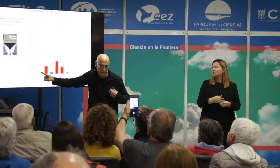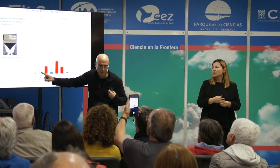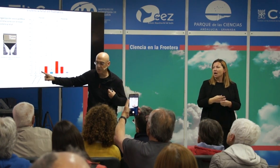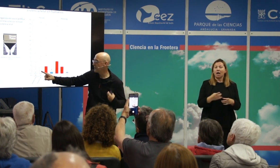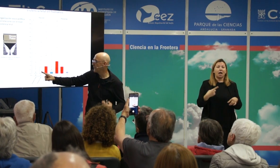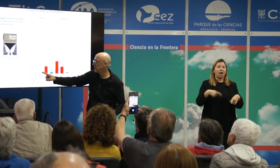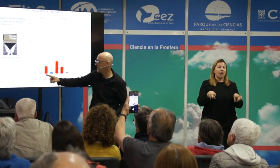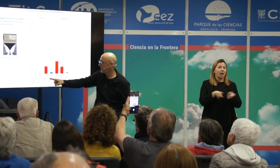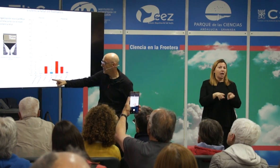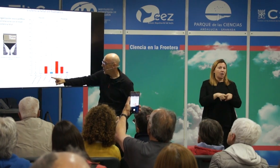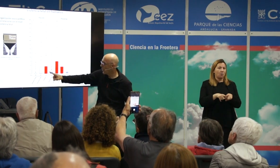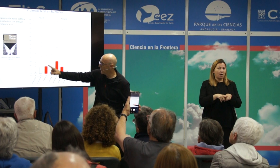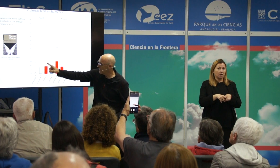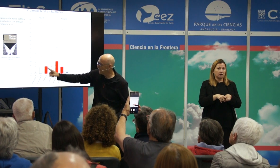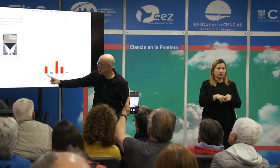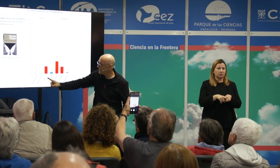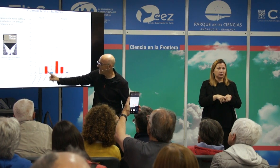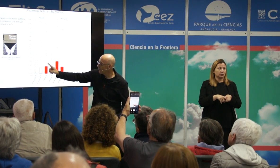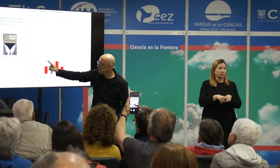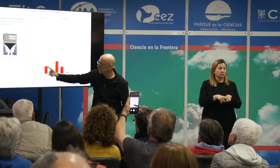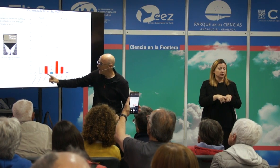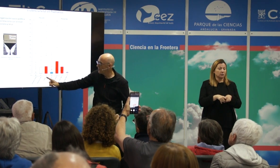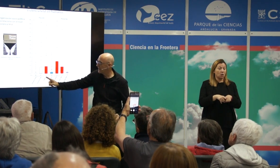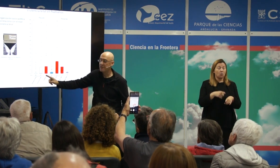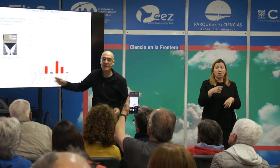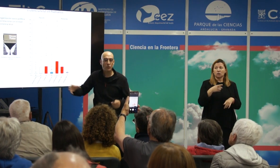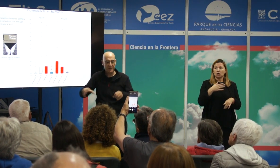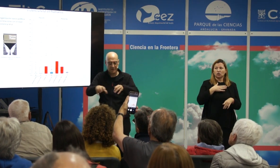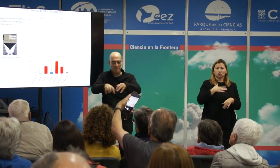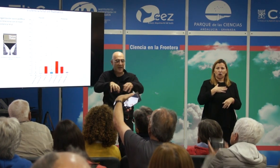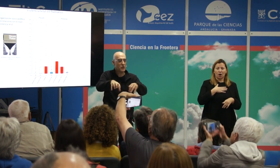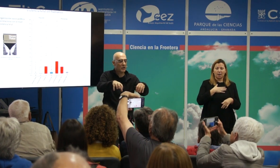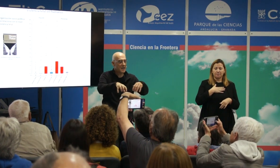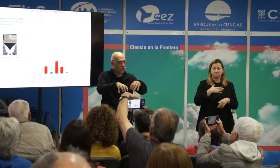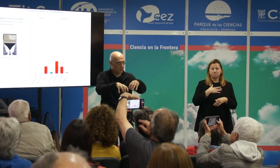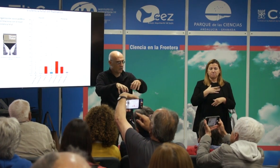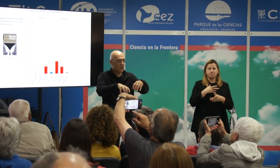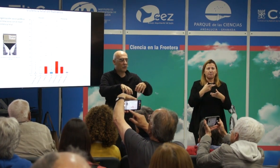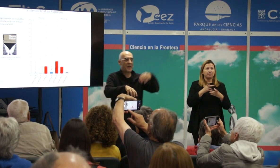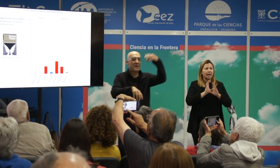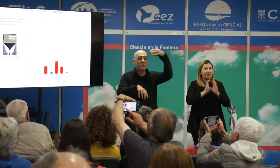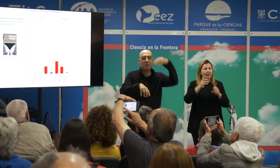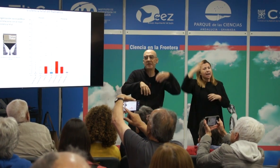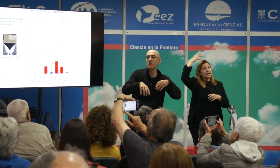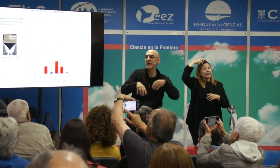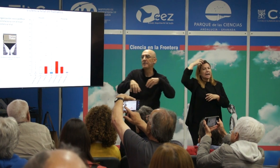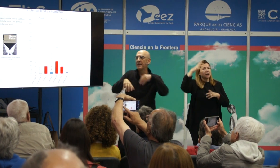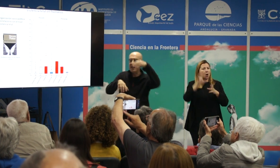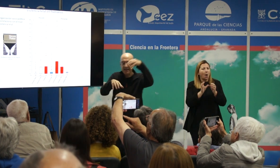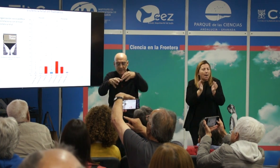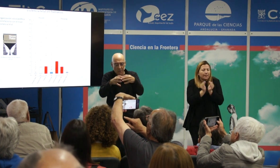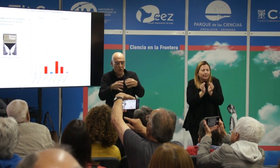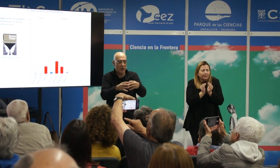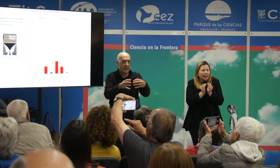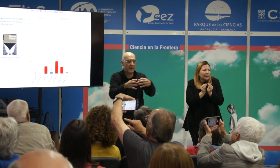nuestra posición filogenética cuando empezamos a constituirnos en jefaturas es decir en pequeños reinos donde había una especie como de